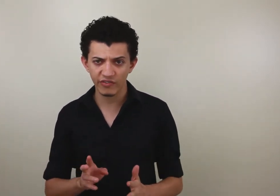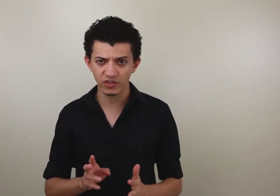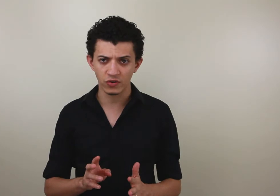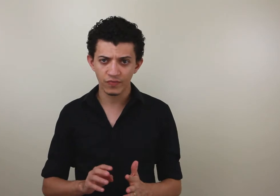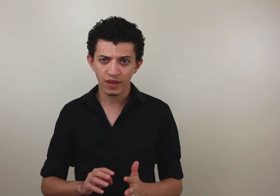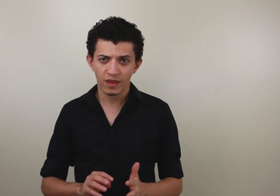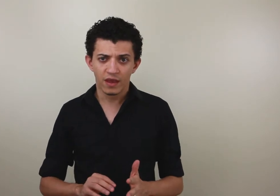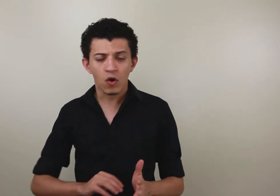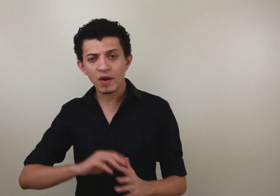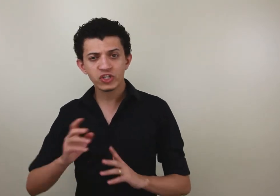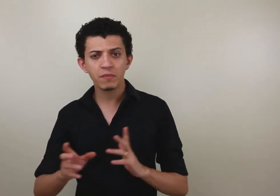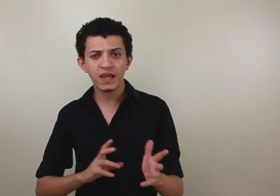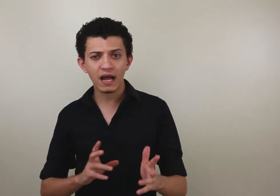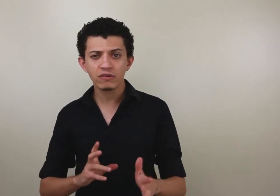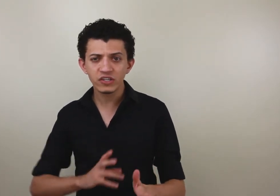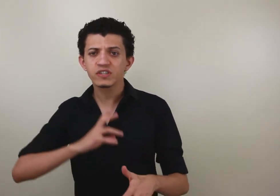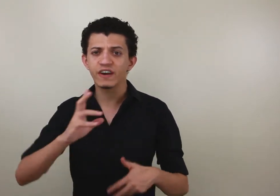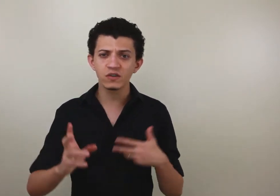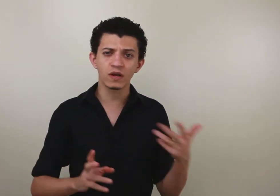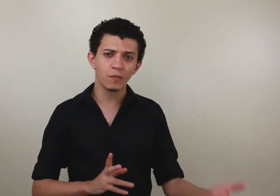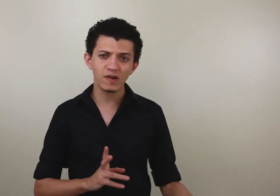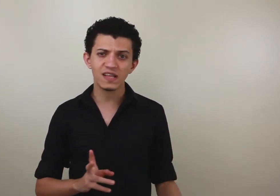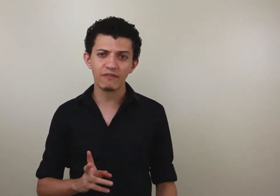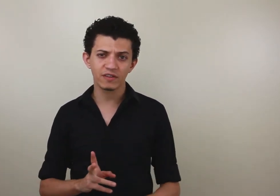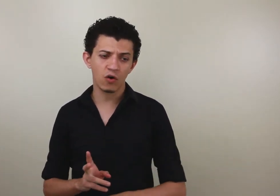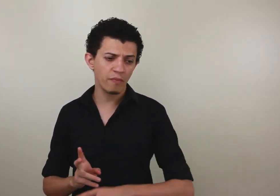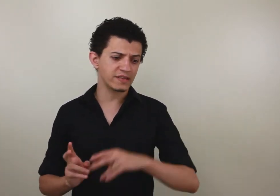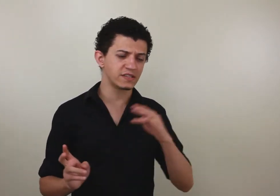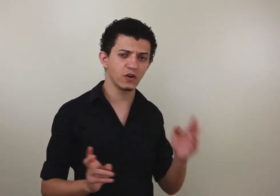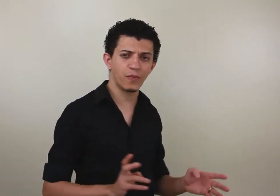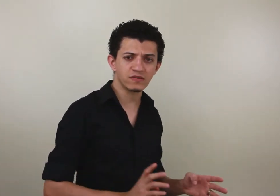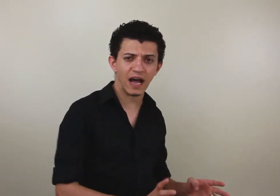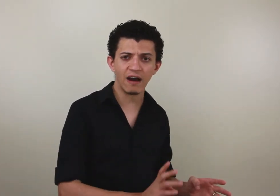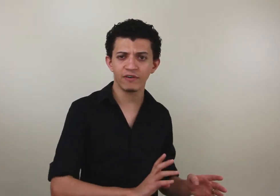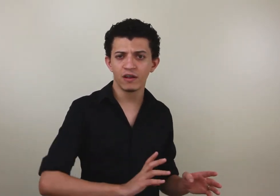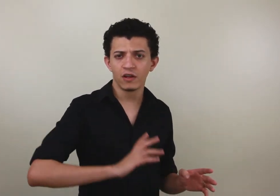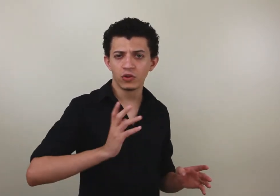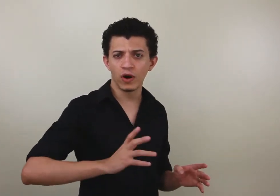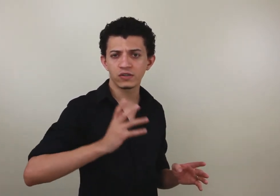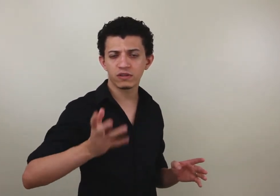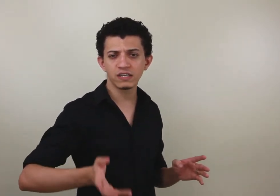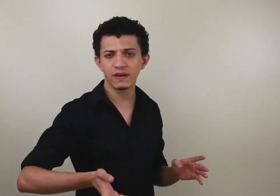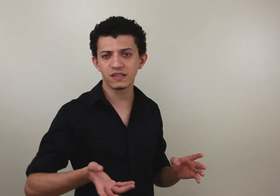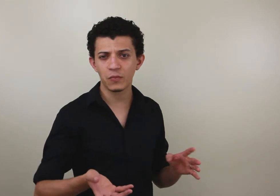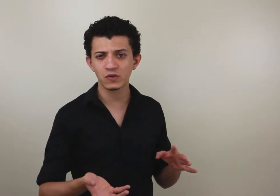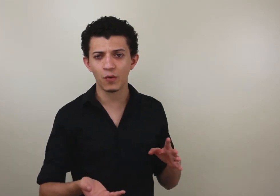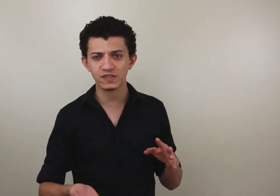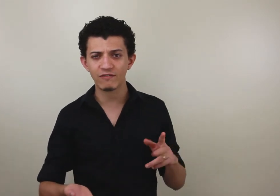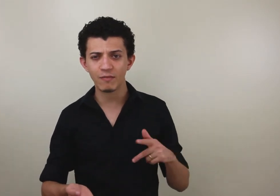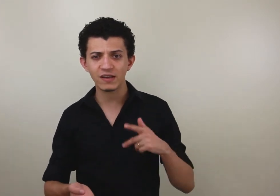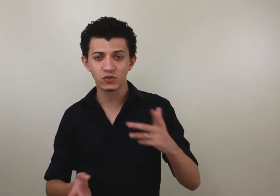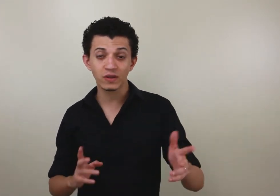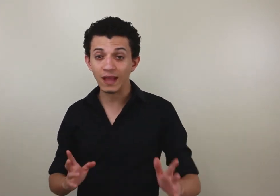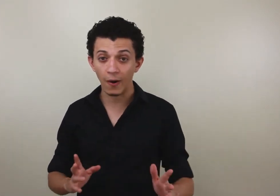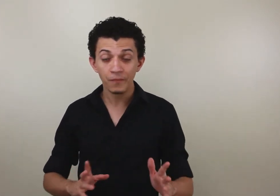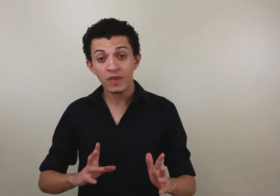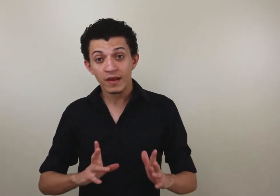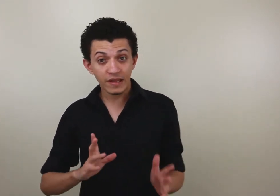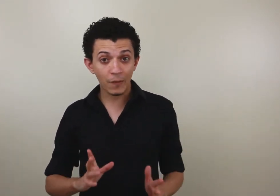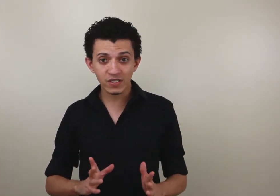vídeo. Como eu tinha mirado nisso, de vez em quando eu postava. Então, um mês sim eu postava, dois ou três meses depois eu postava mais um e tal. Depois